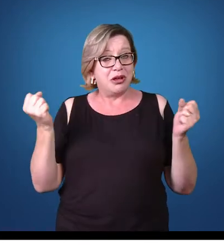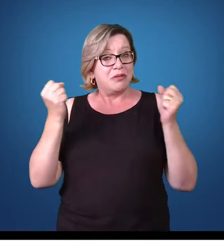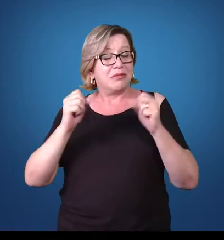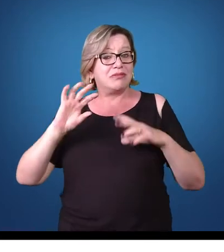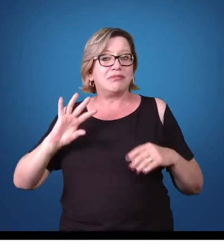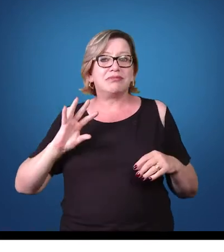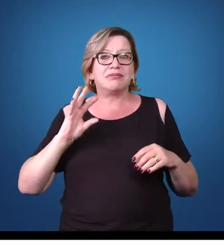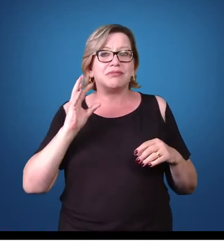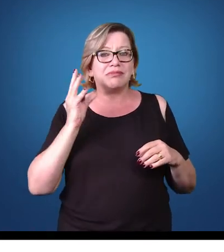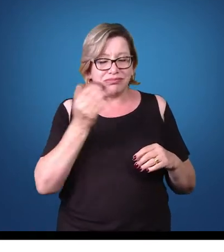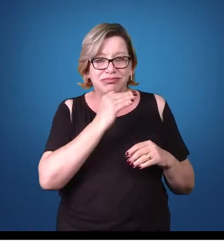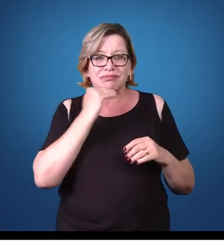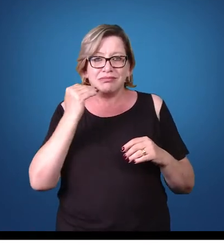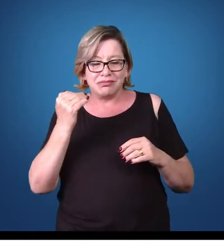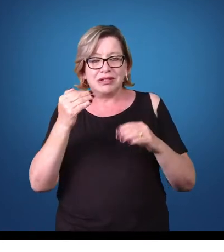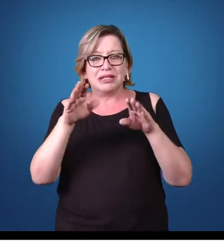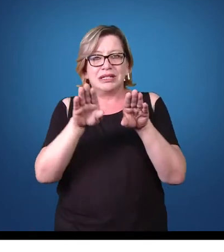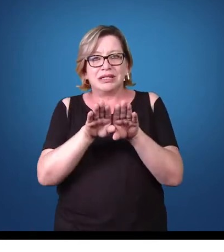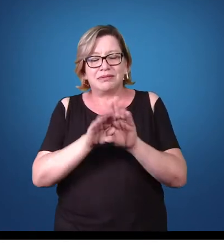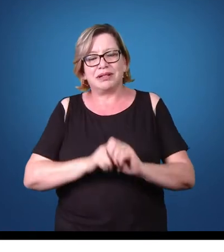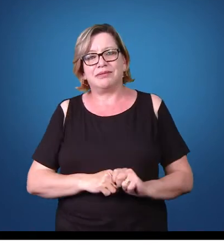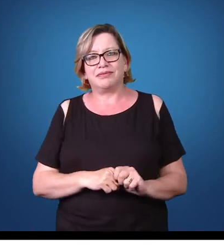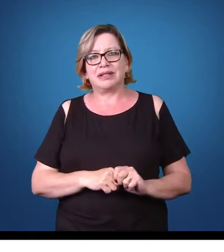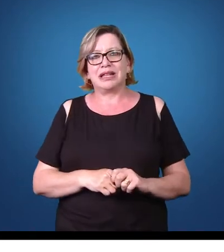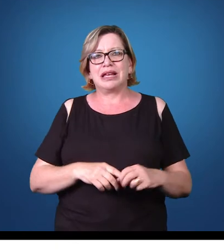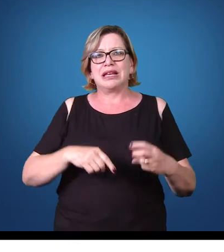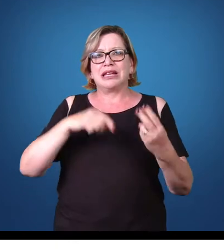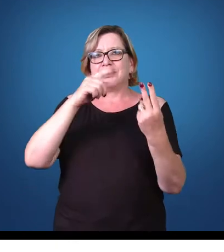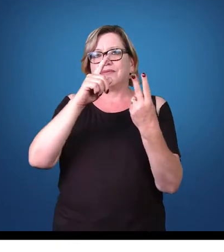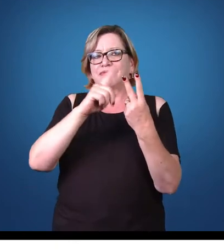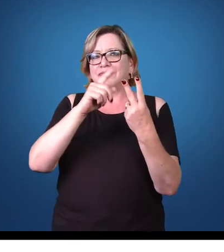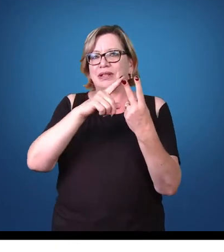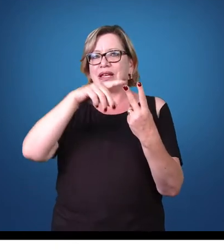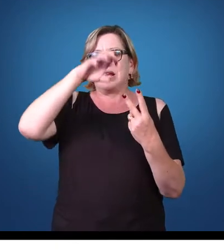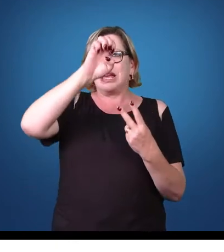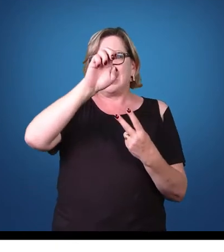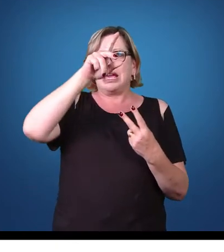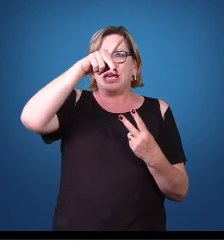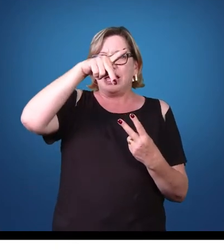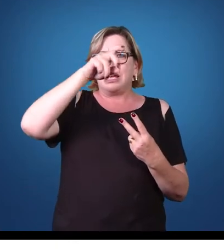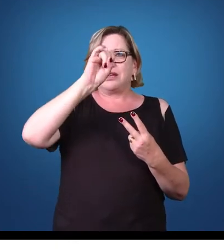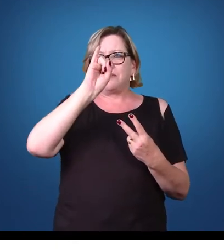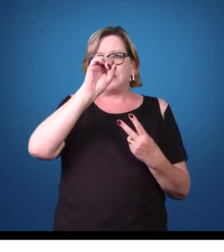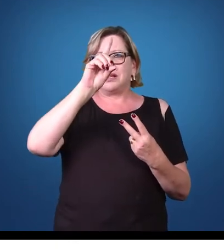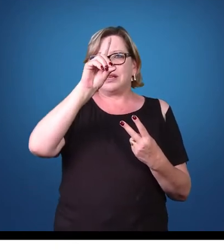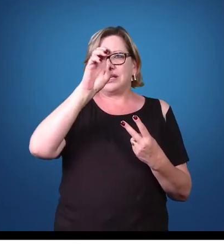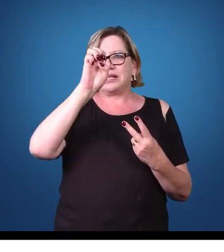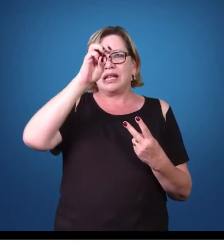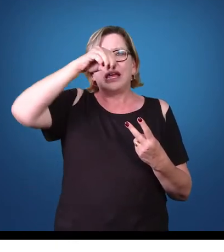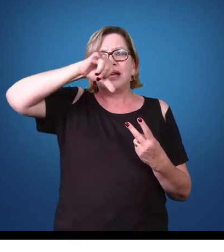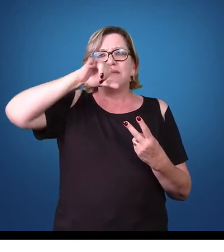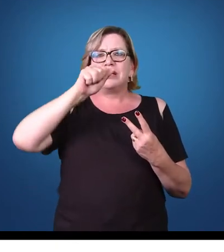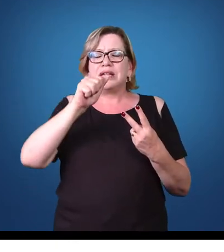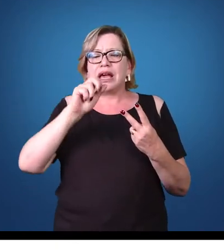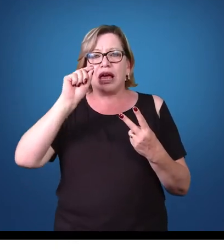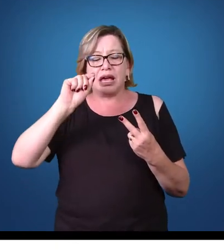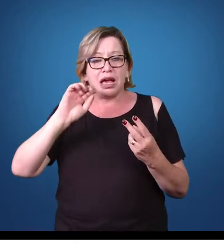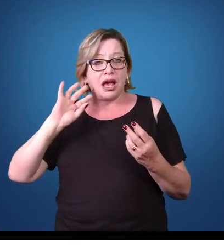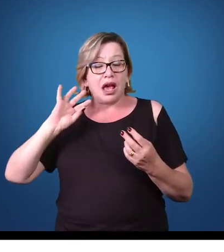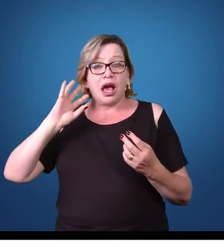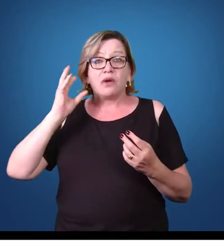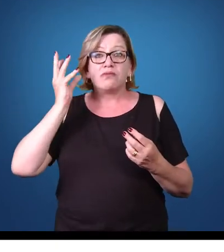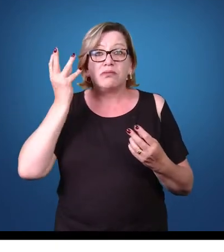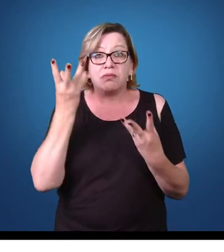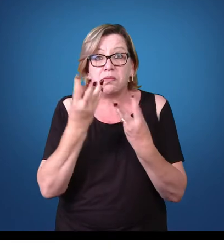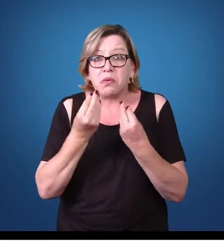a pessoa ao óbito. Além da endemia, temos também doenças epidêmicas, que é no caso da epidemia, que são surtos que ocorrem